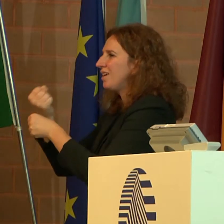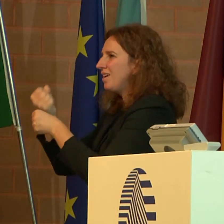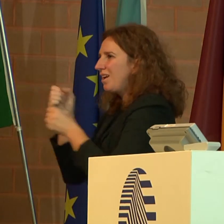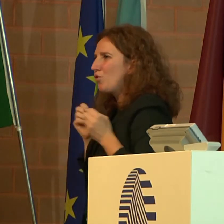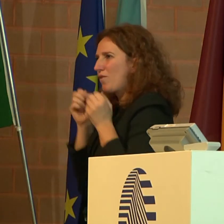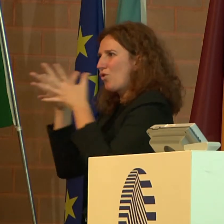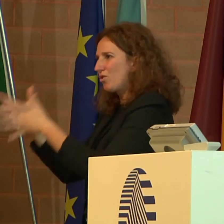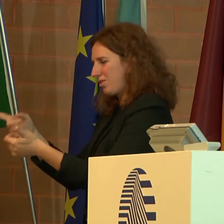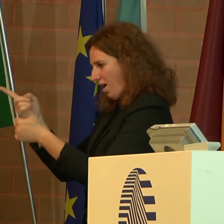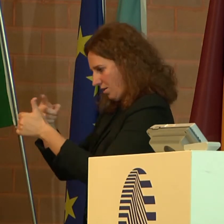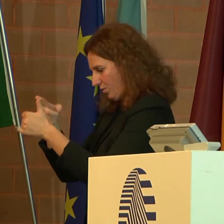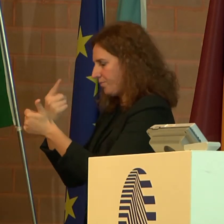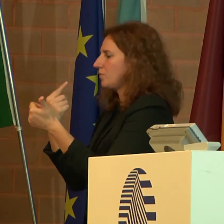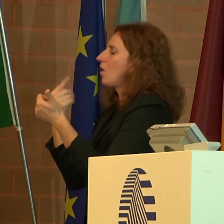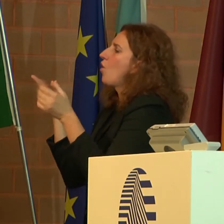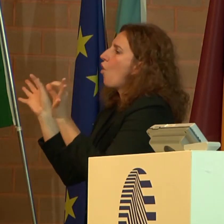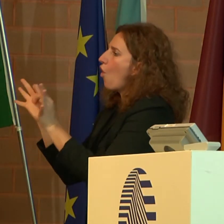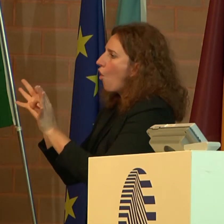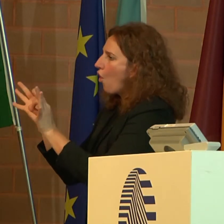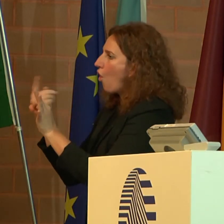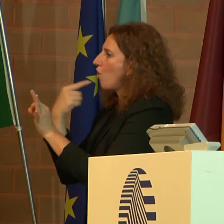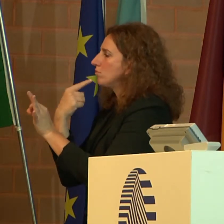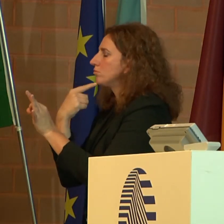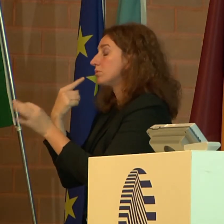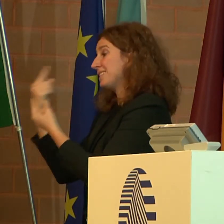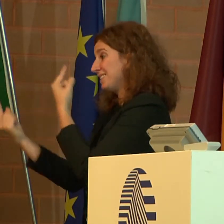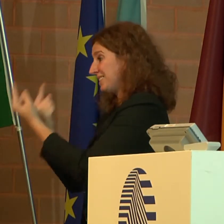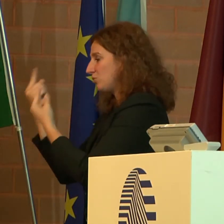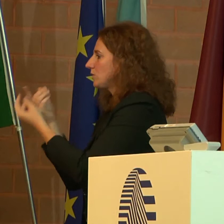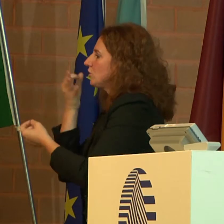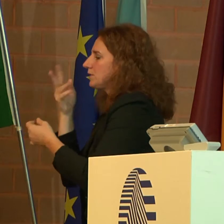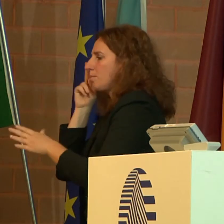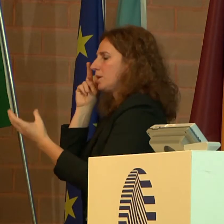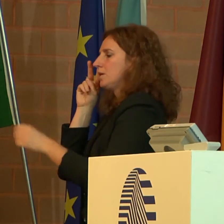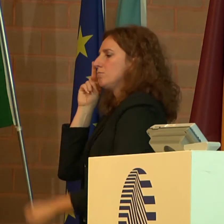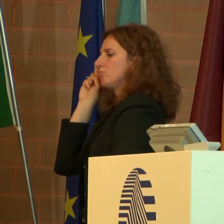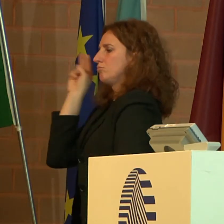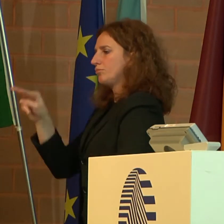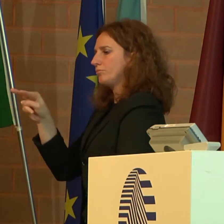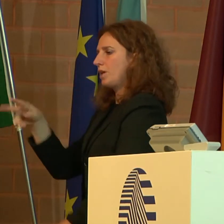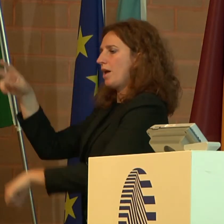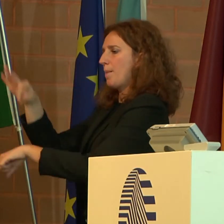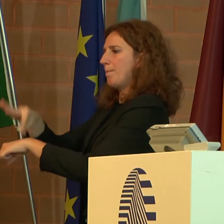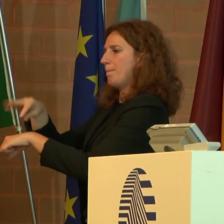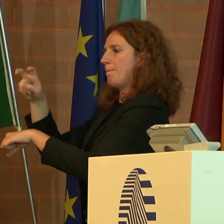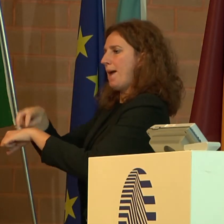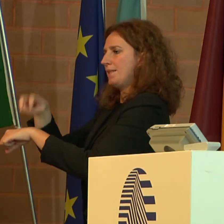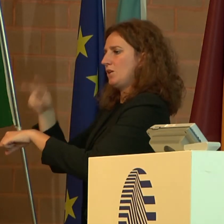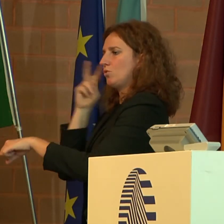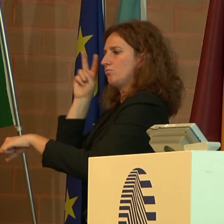contemporaneamente di contrastare la crescente medicalizzazione della disabilità a cui ormai ci stiamo abituando.